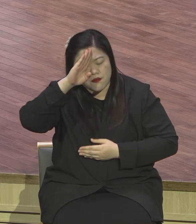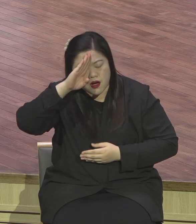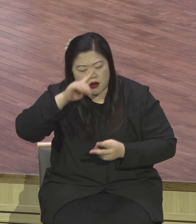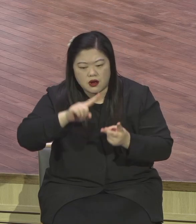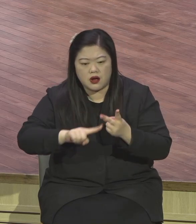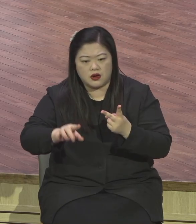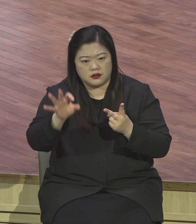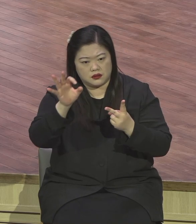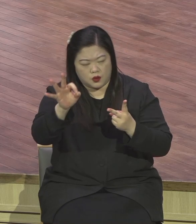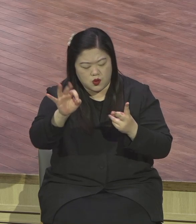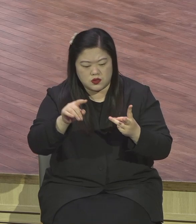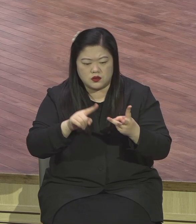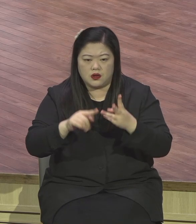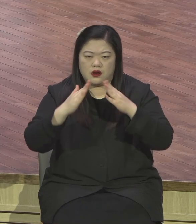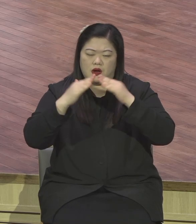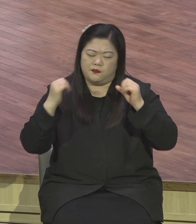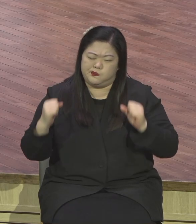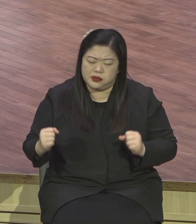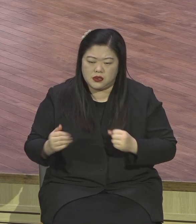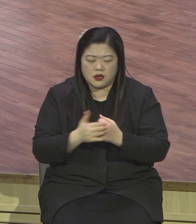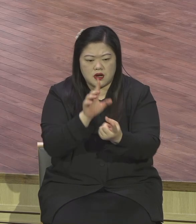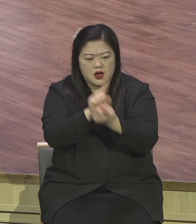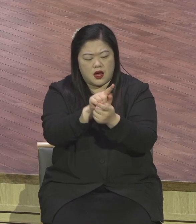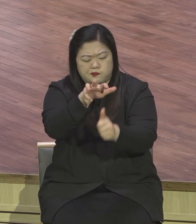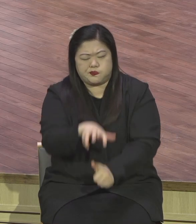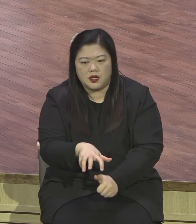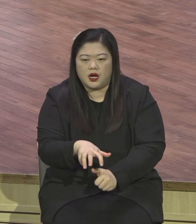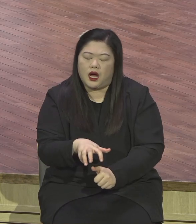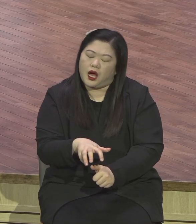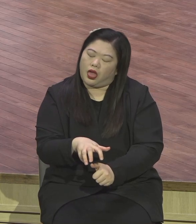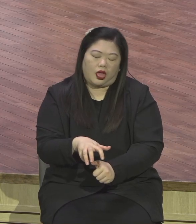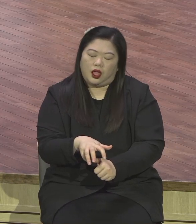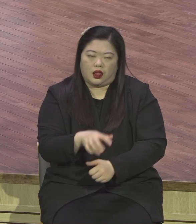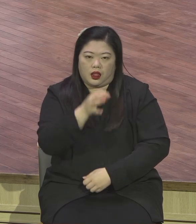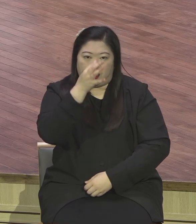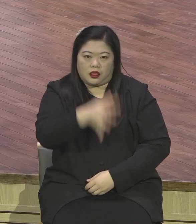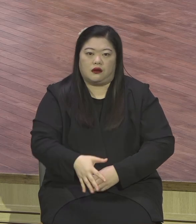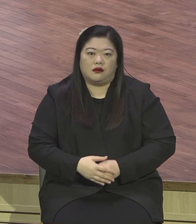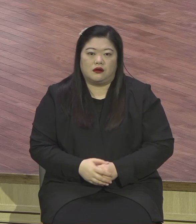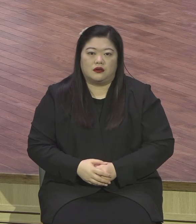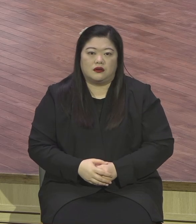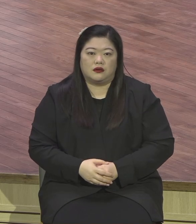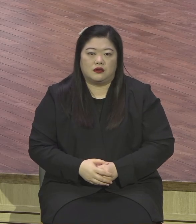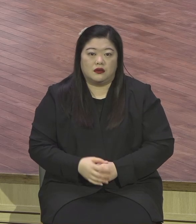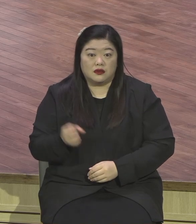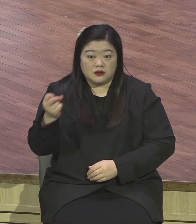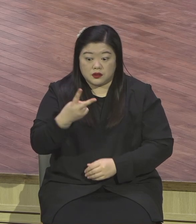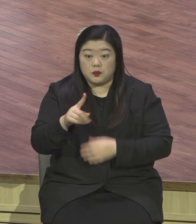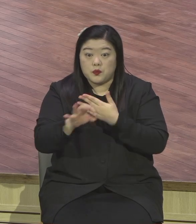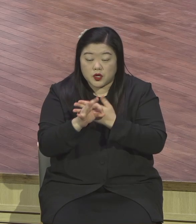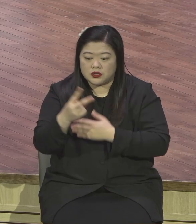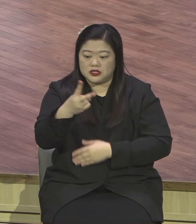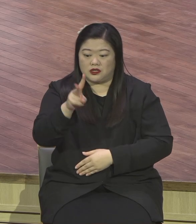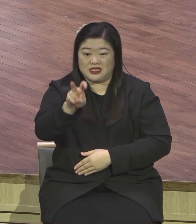일을 우리가 겪었습니다. 2021년도에도 그 여파가 계속됩니다. 그리고